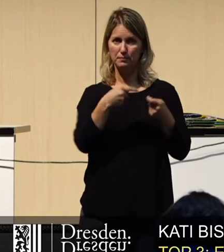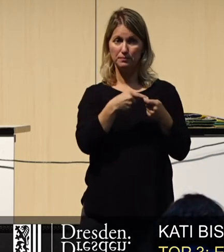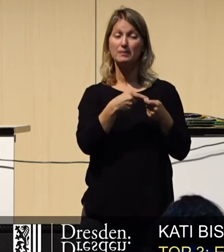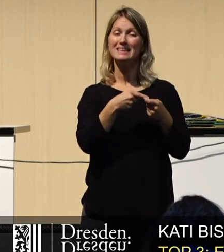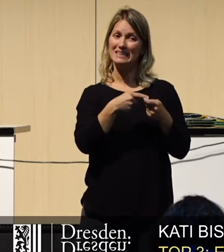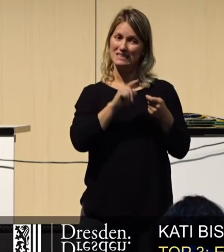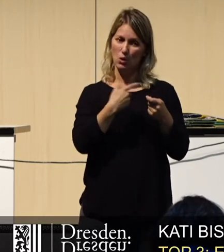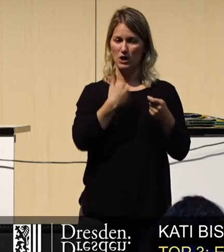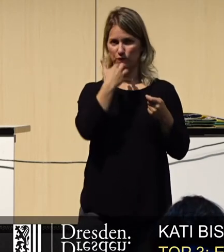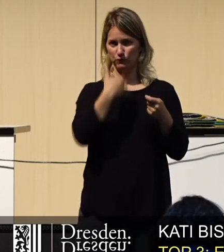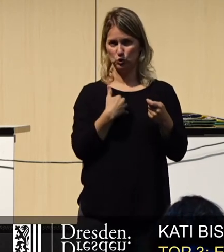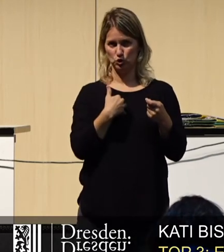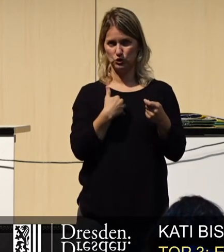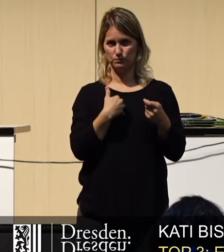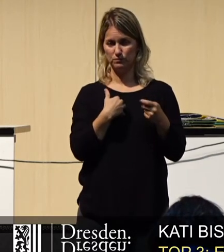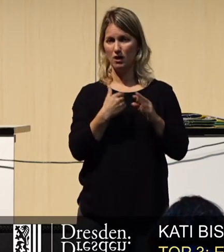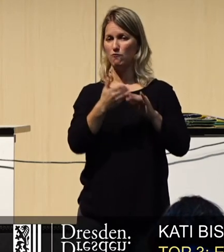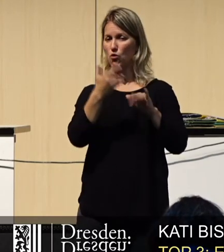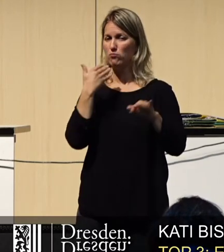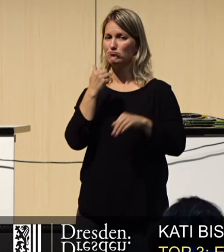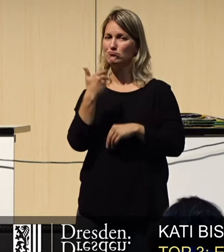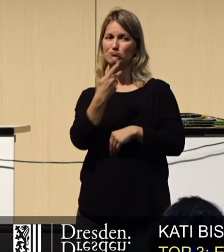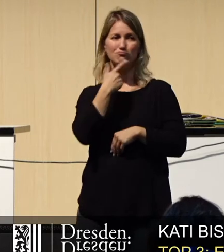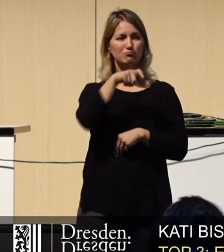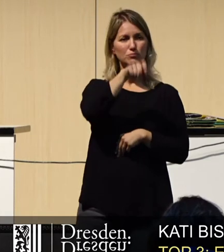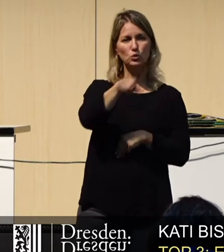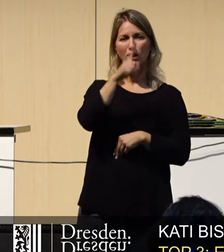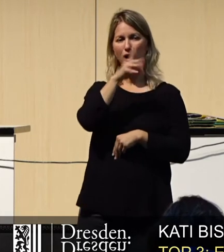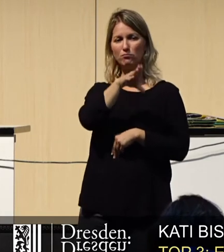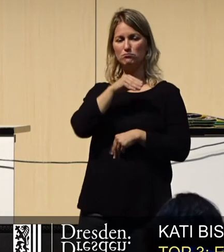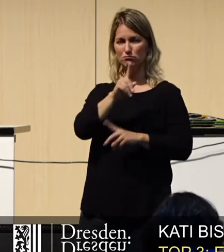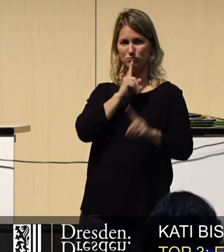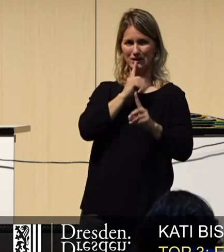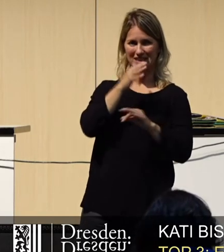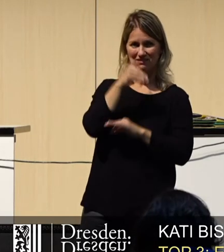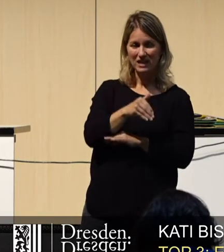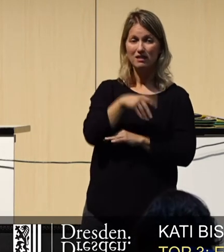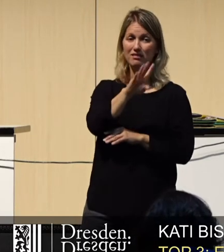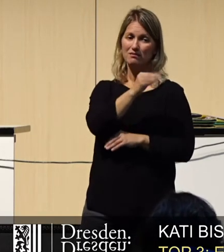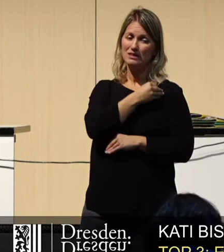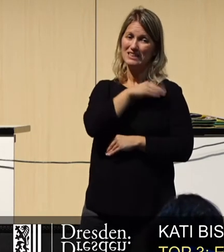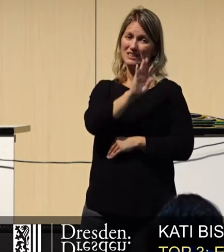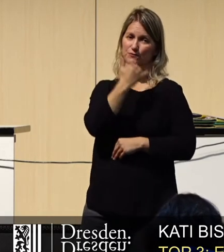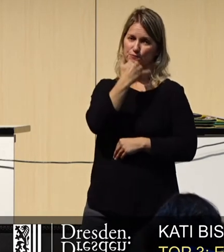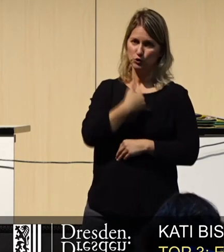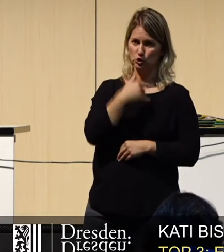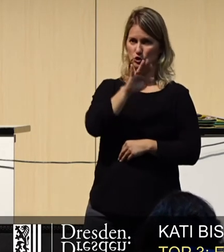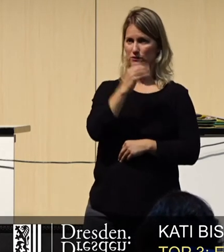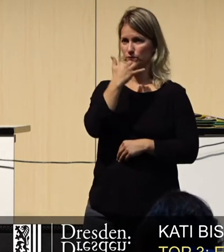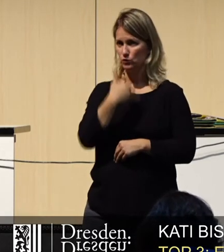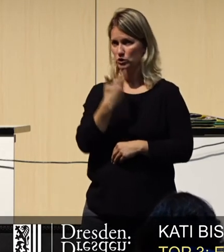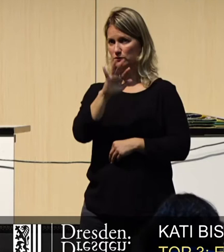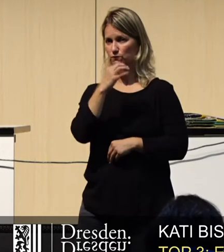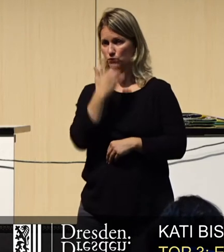war ein Wunsch, den ich in vielen Gesprächen mit Bürgerinnen und Bürgern zu diesem Thema gehört habe und der jetzt in dem